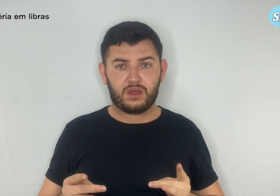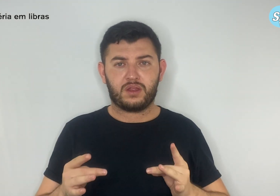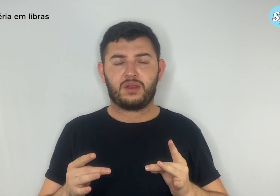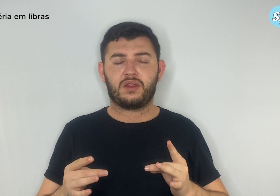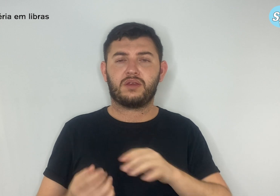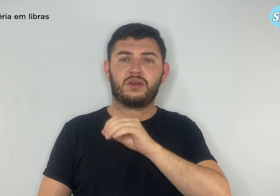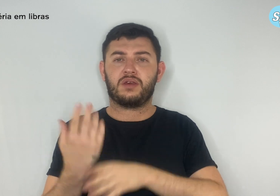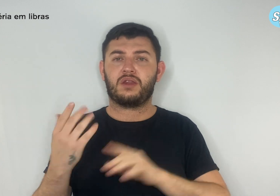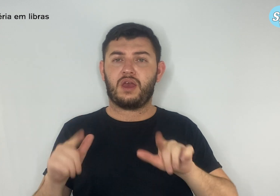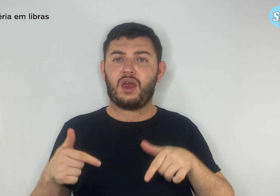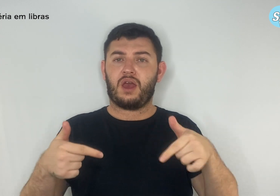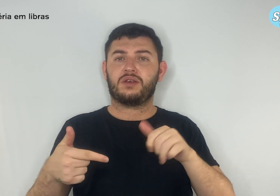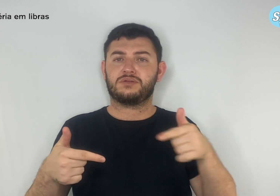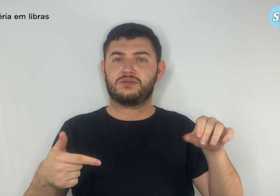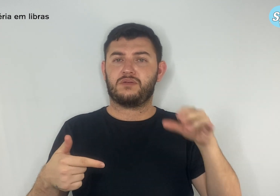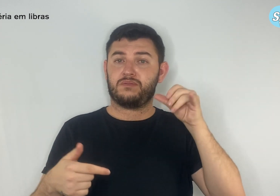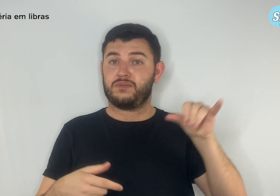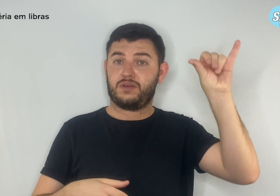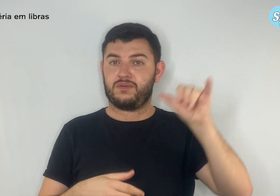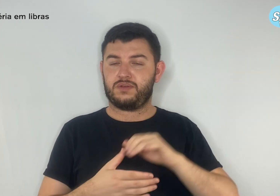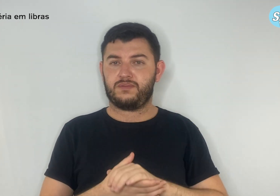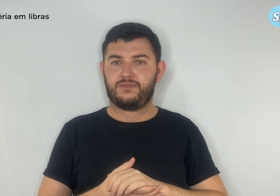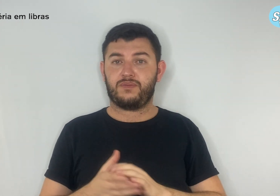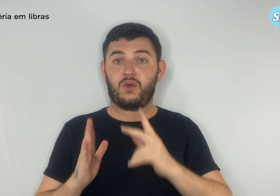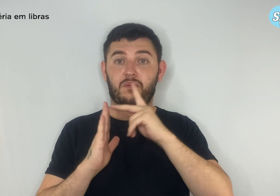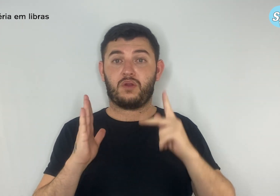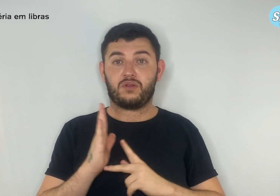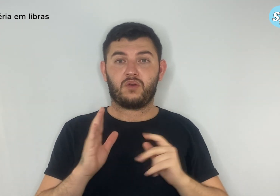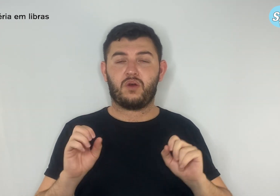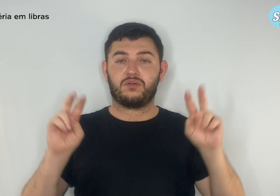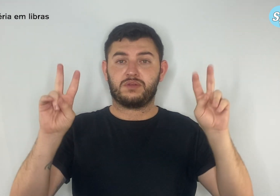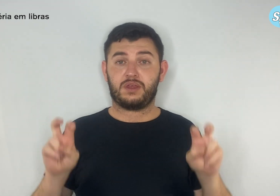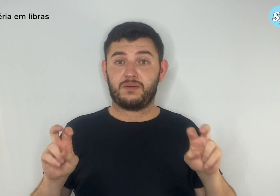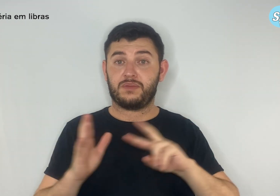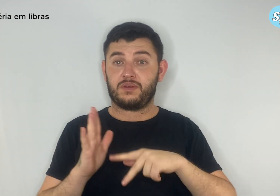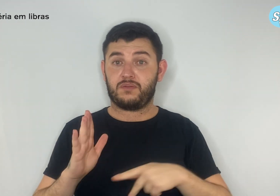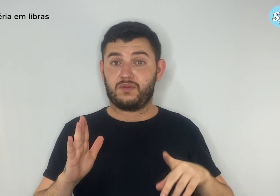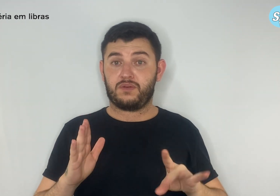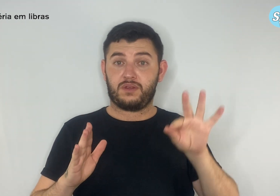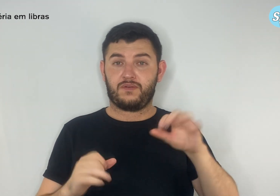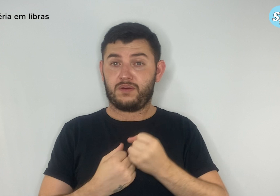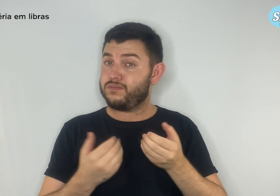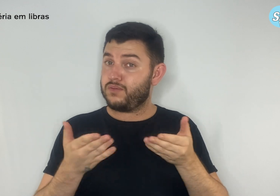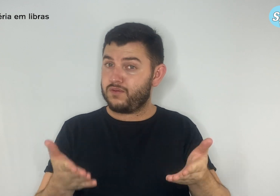protocolo Simpro com você contra a violência também abarca essa perspectiva.